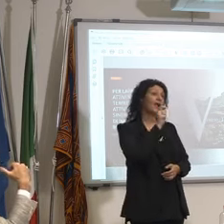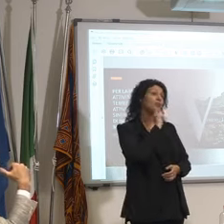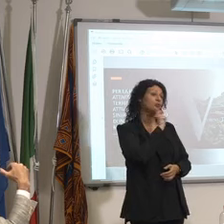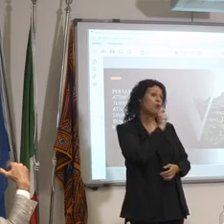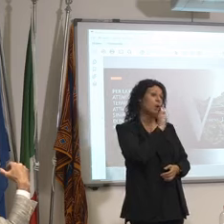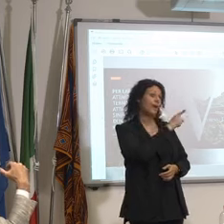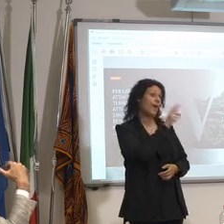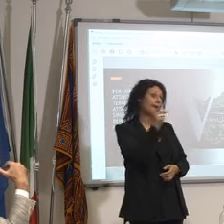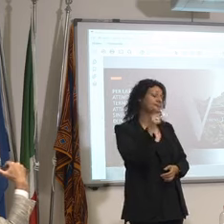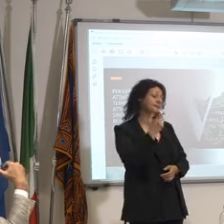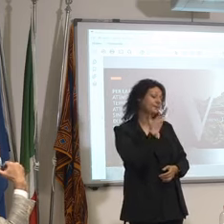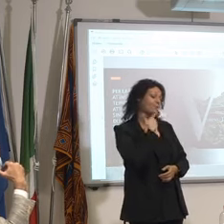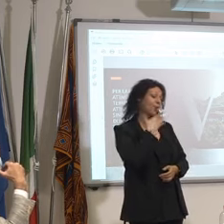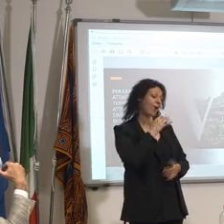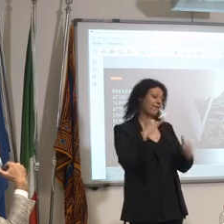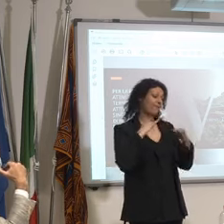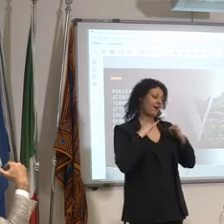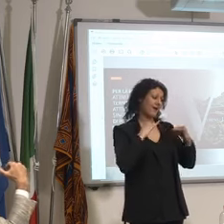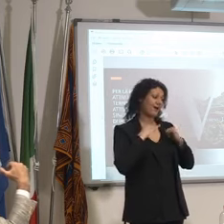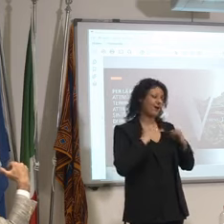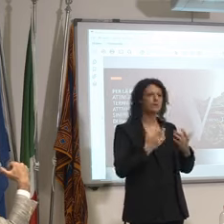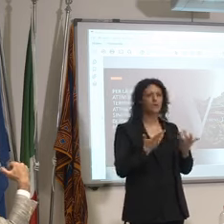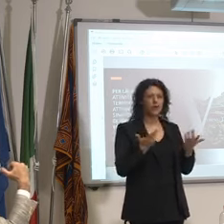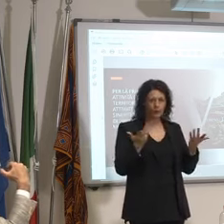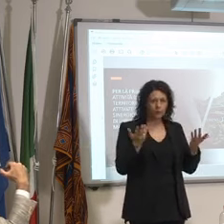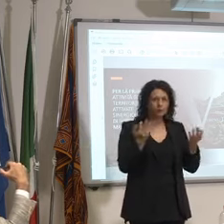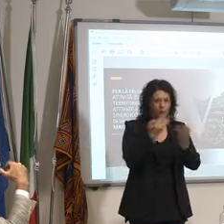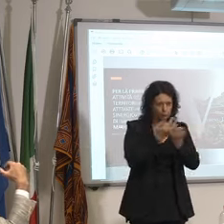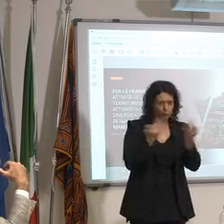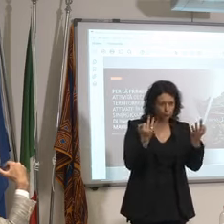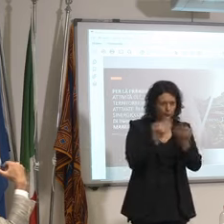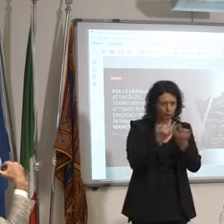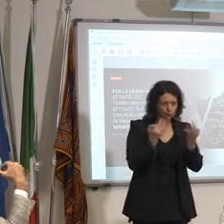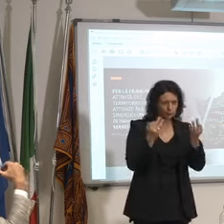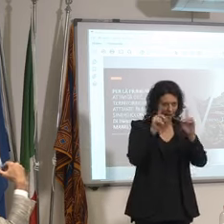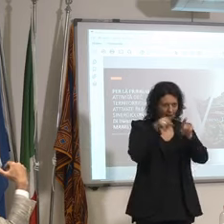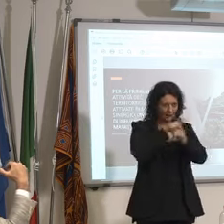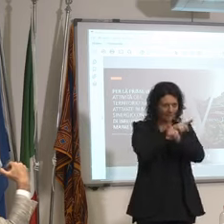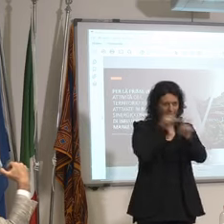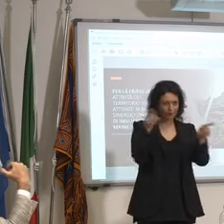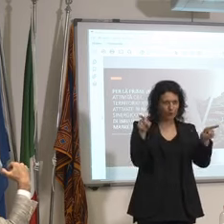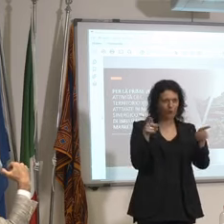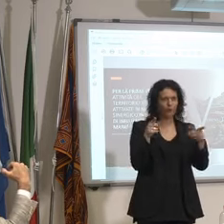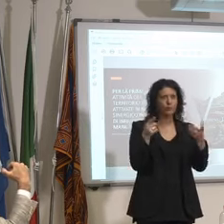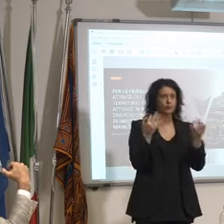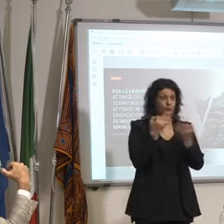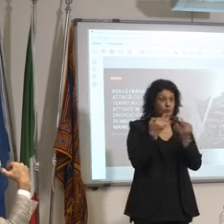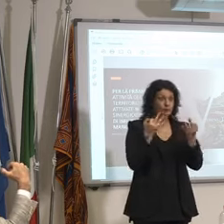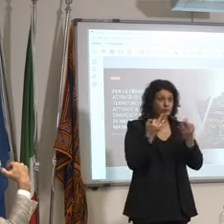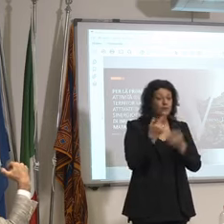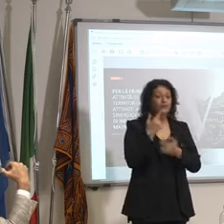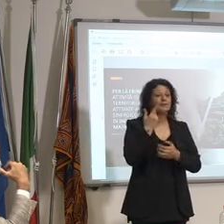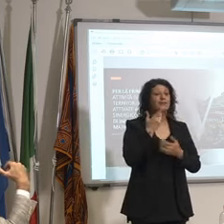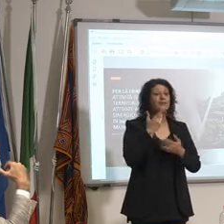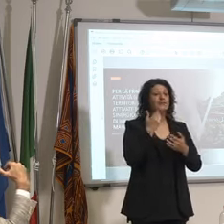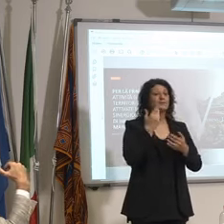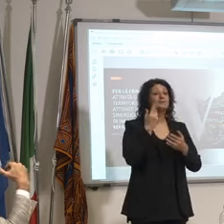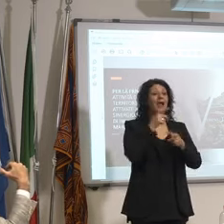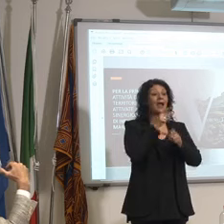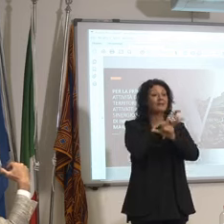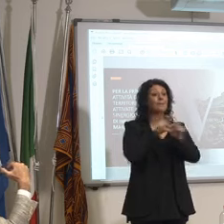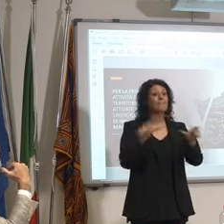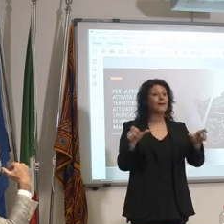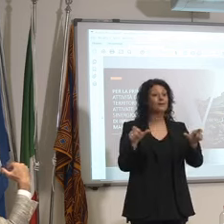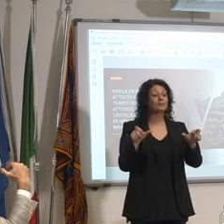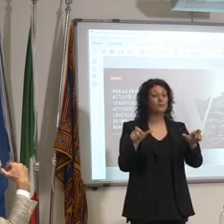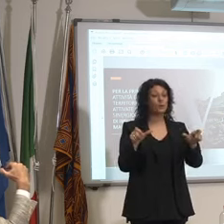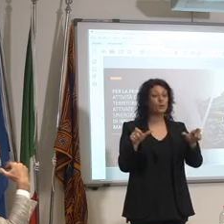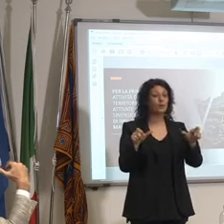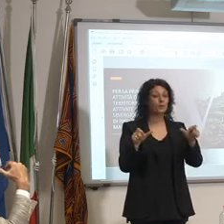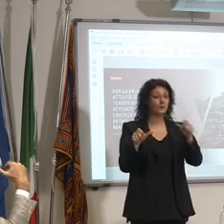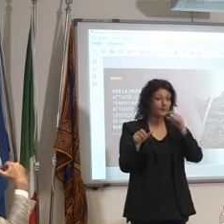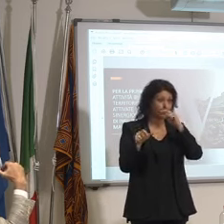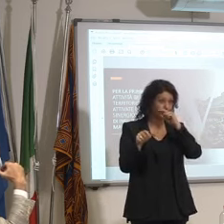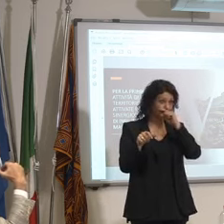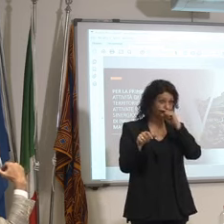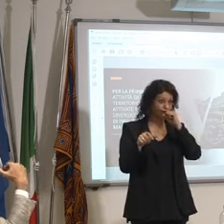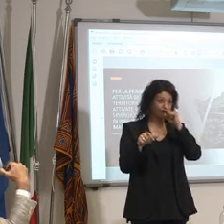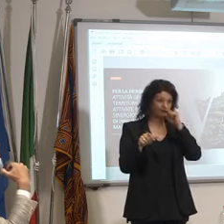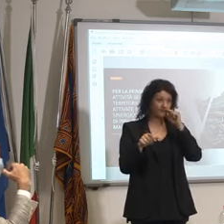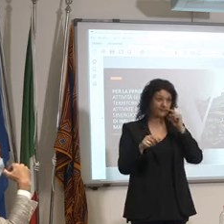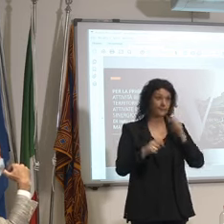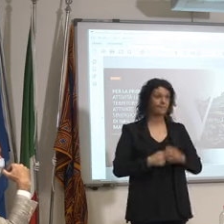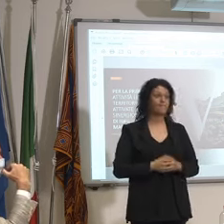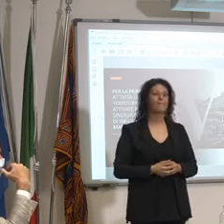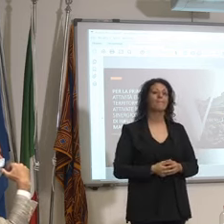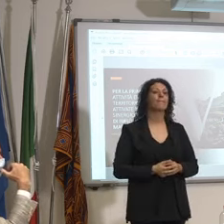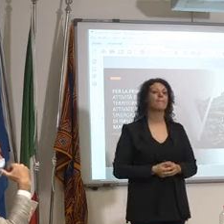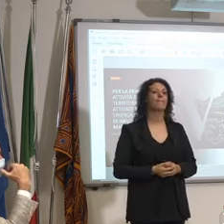anche i giornalisti sì anche i giornalisti ma è vero ma è vero guardate c'è gente che ha fatto straordinari medici sono lezioni eh? eh